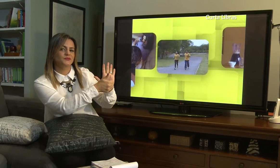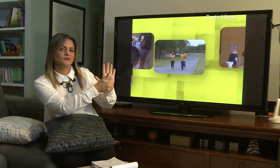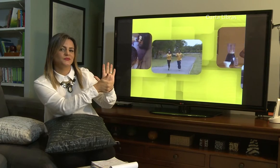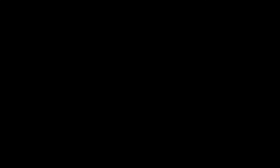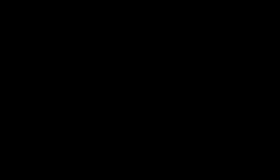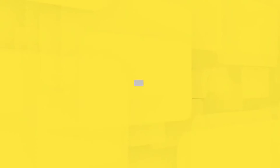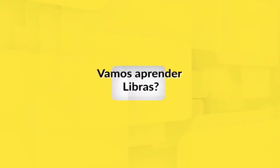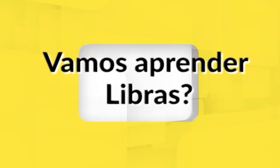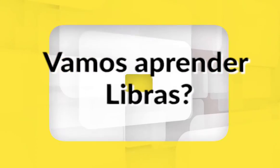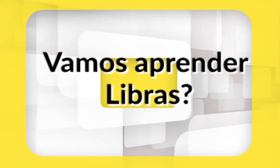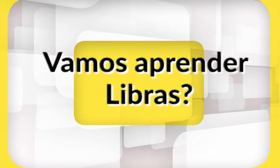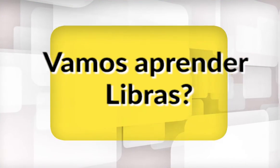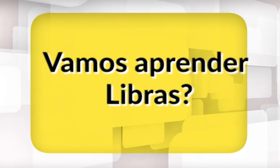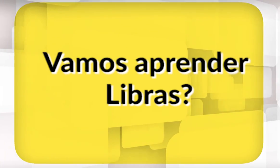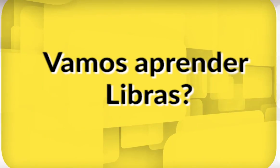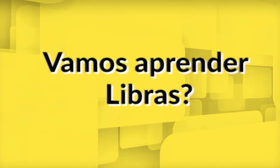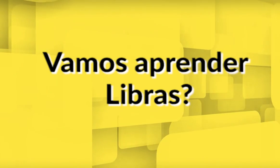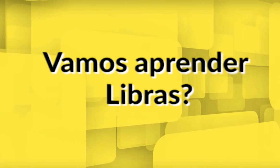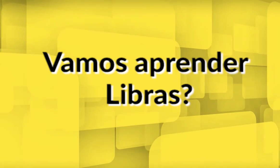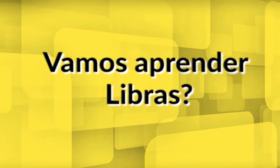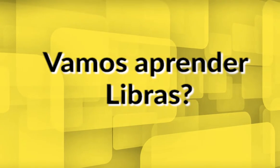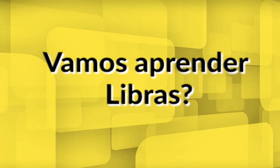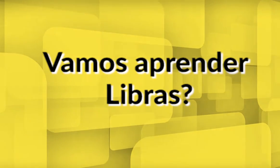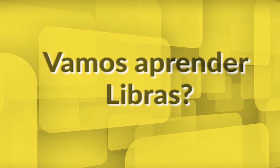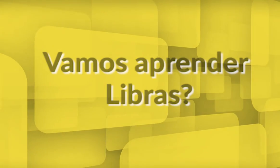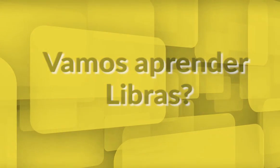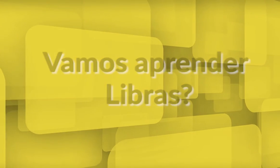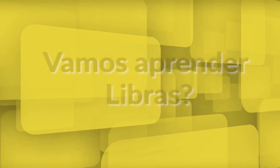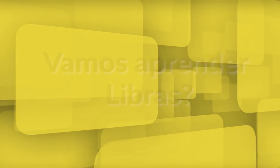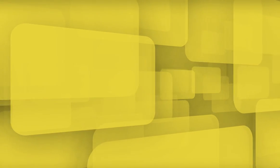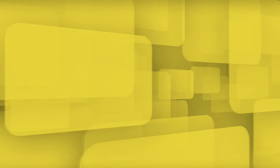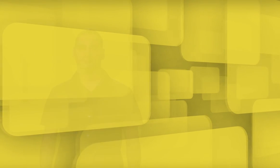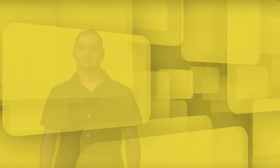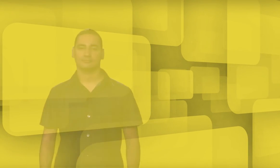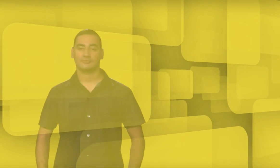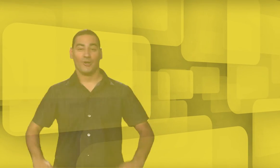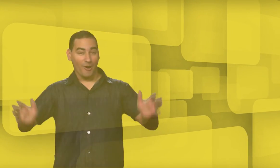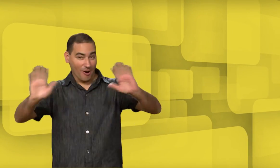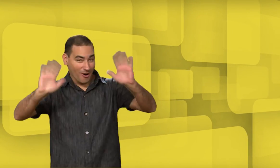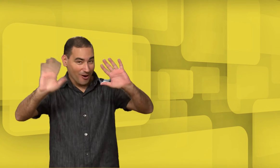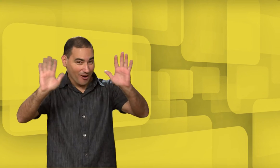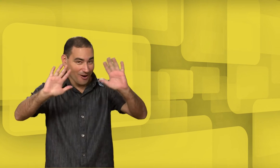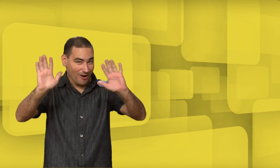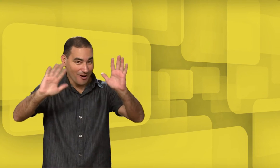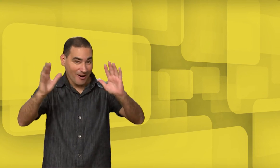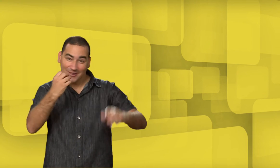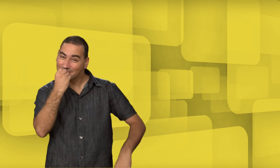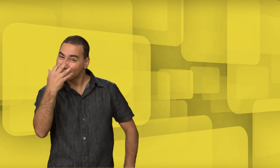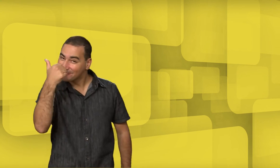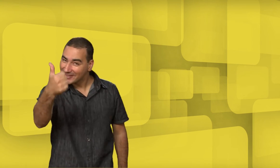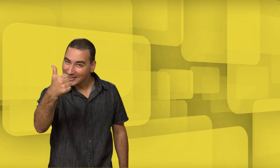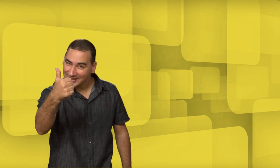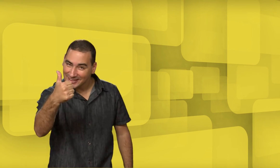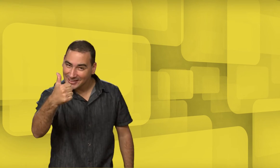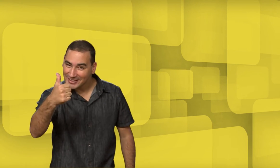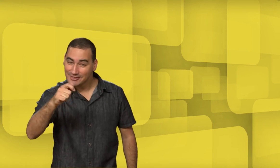nossos programas no Curta Libras. Vamos aprender Libras? Olá! Tudo bem?